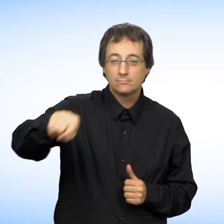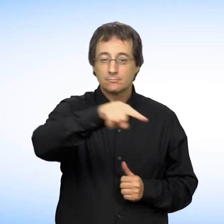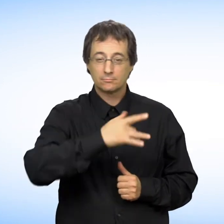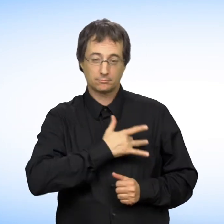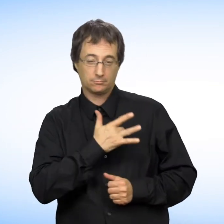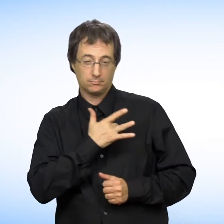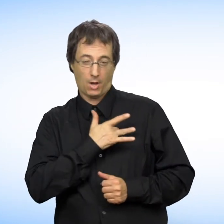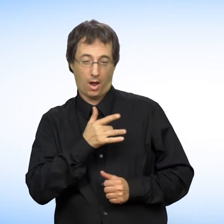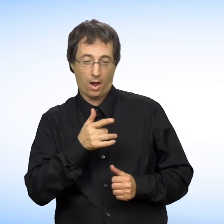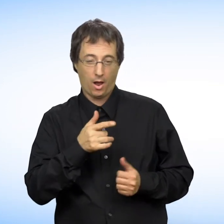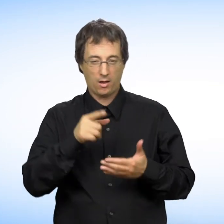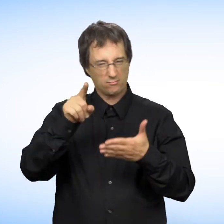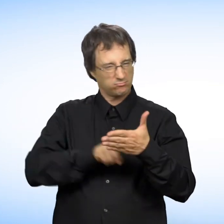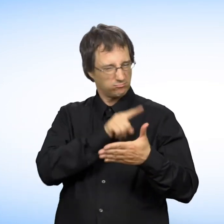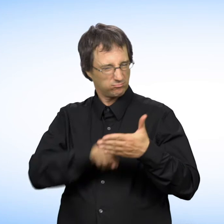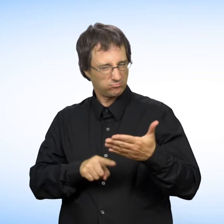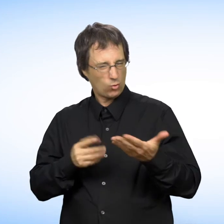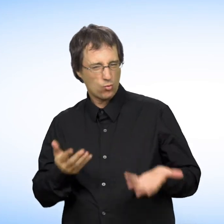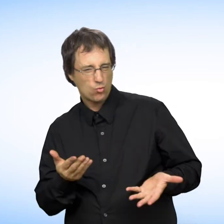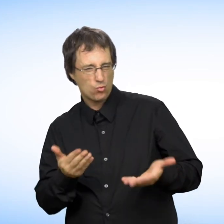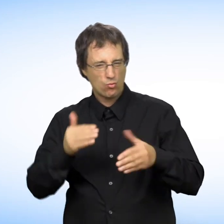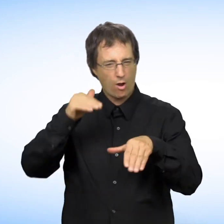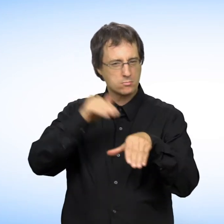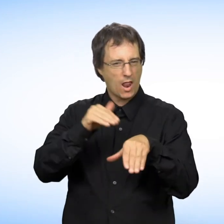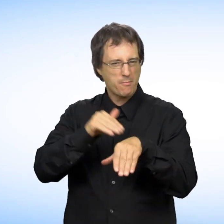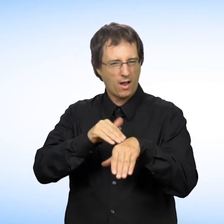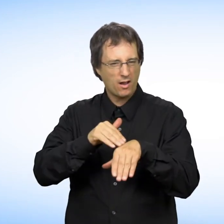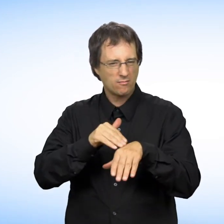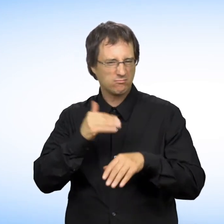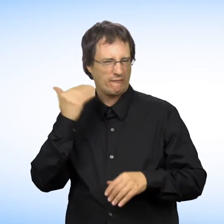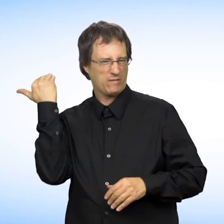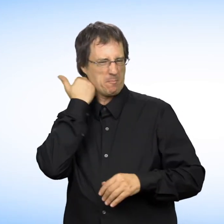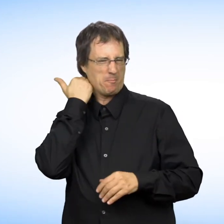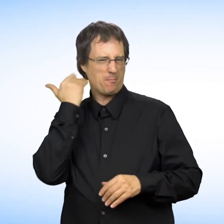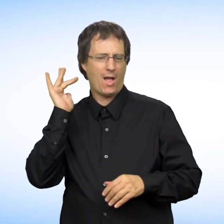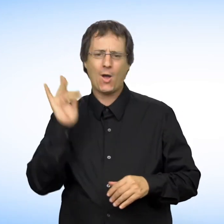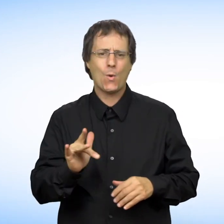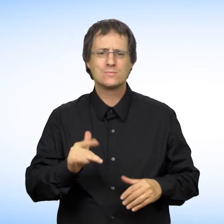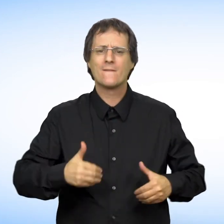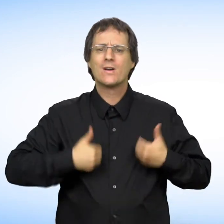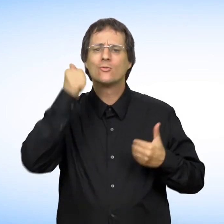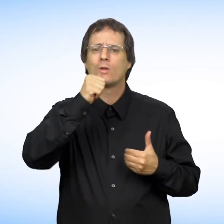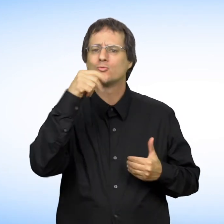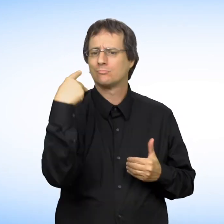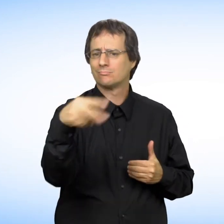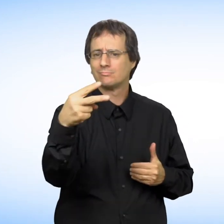Si vous croyez avoir été victime de discrimination ou de harcèlement en vertu de ce motif, contactez-nous